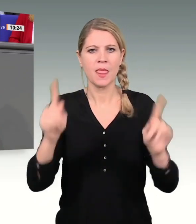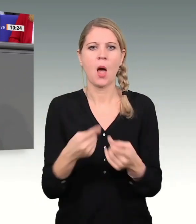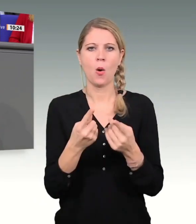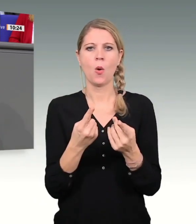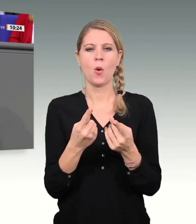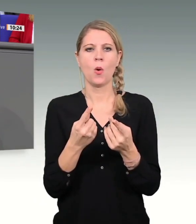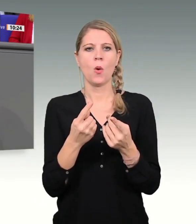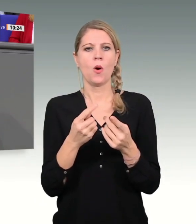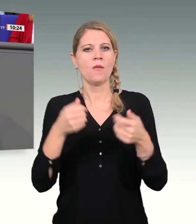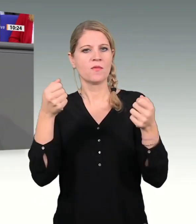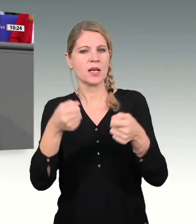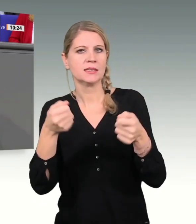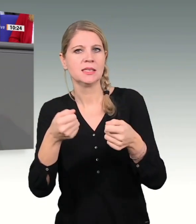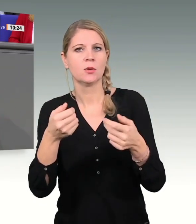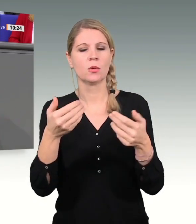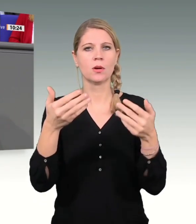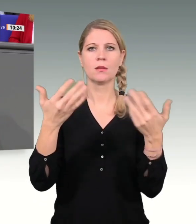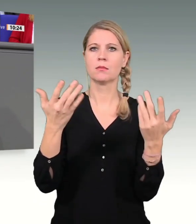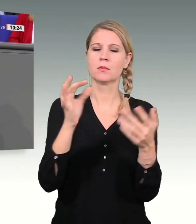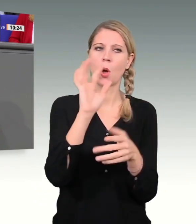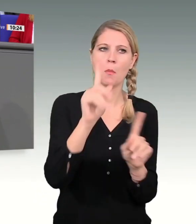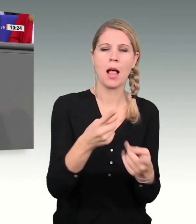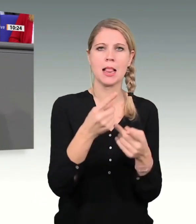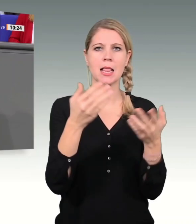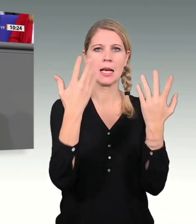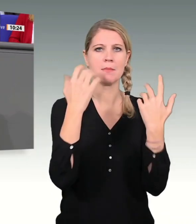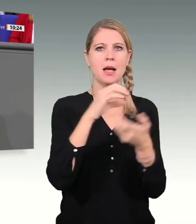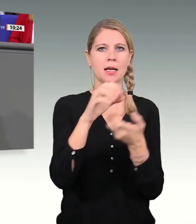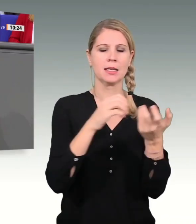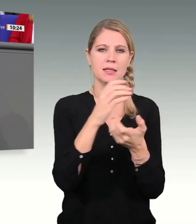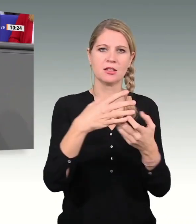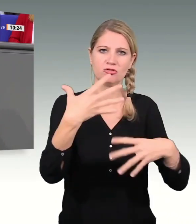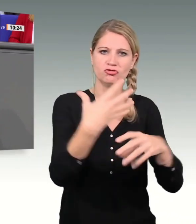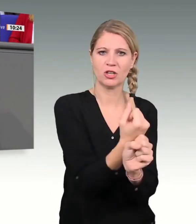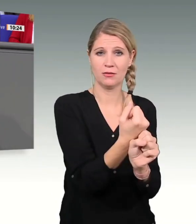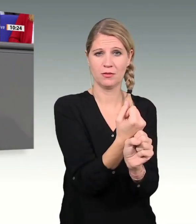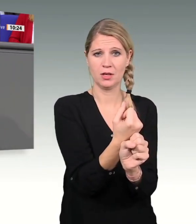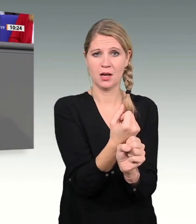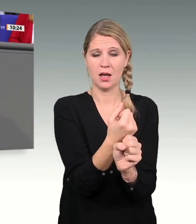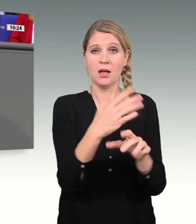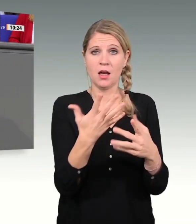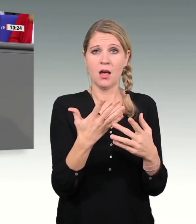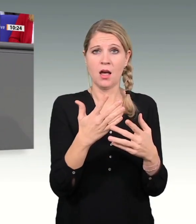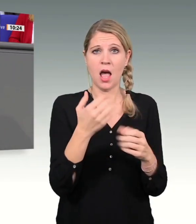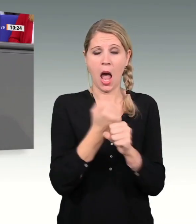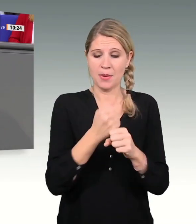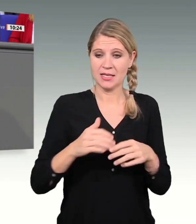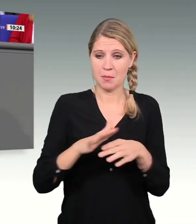Überwindung der Klimakrise. Das sichert nicht nur vorhandene Arbeitsplätze, sondern sorgt auch für weitere